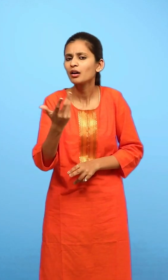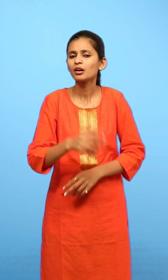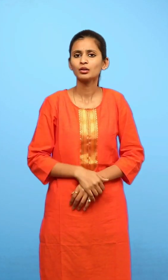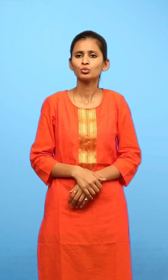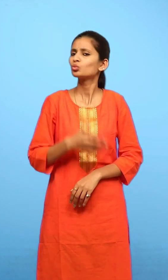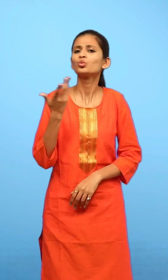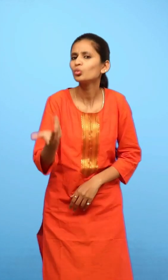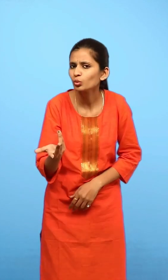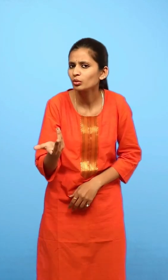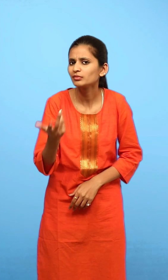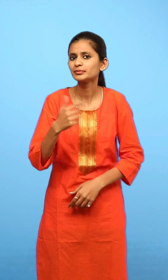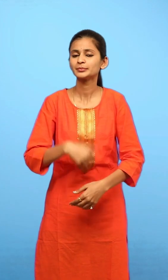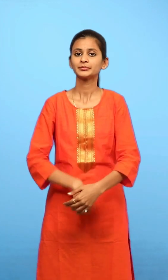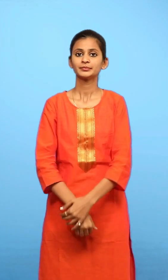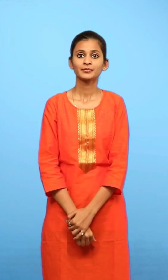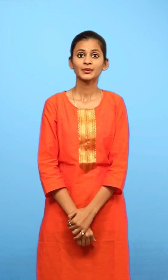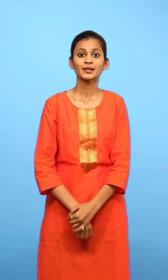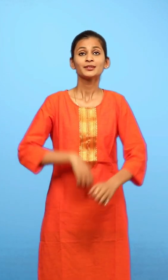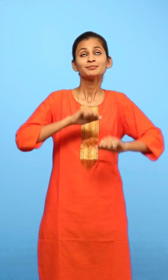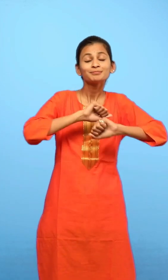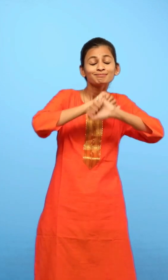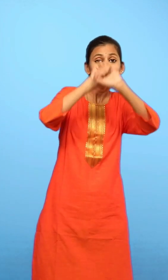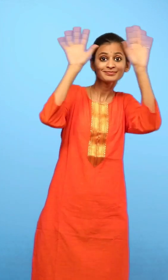और क्यों? जागेंगे